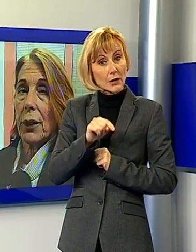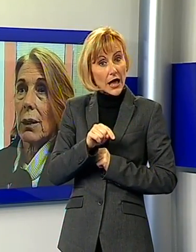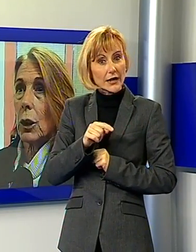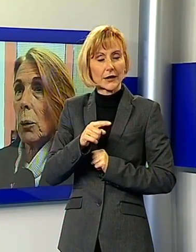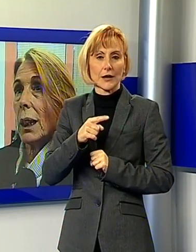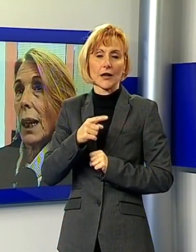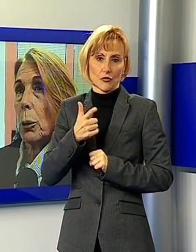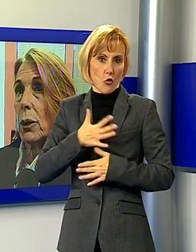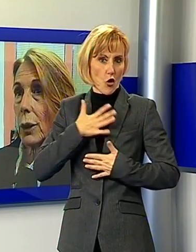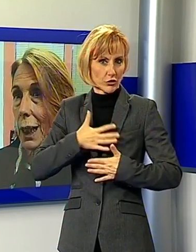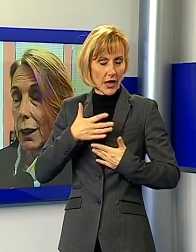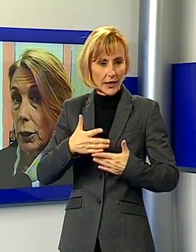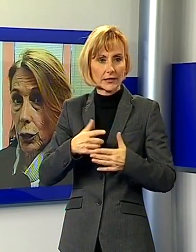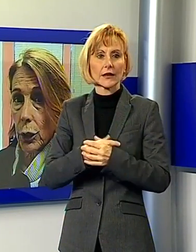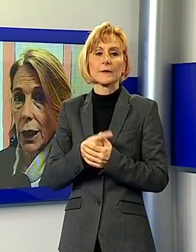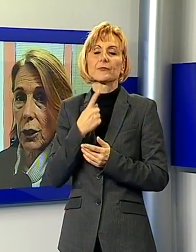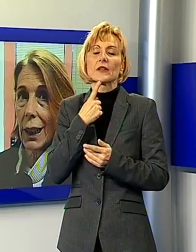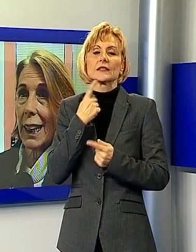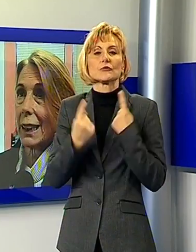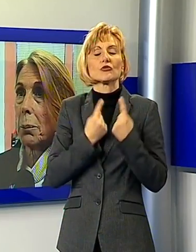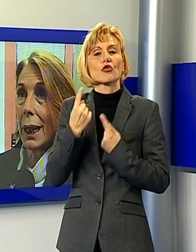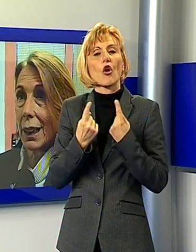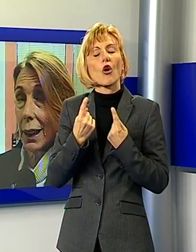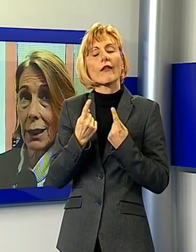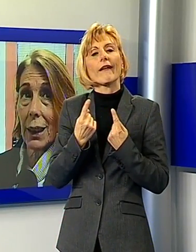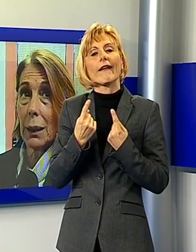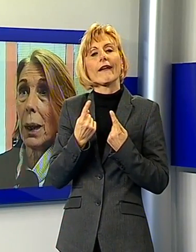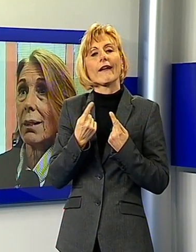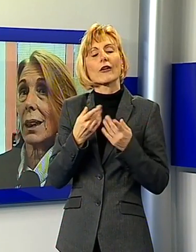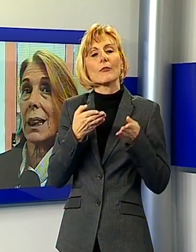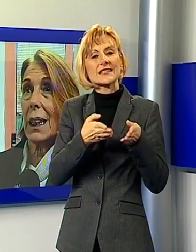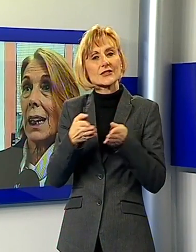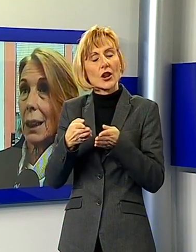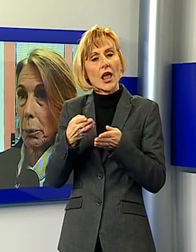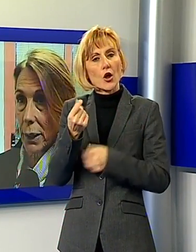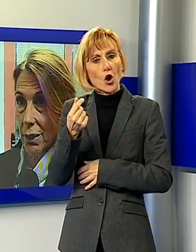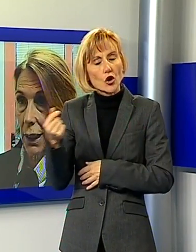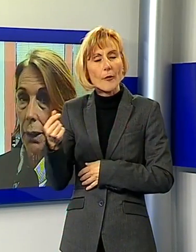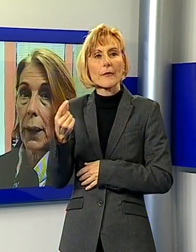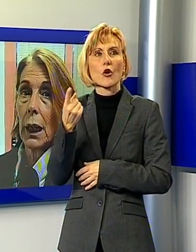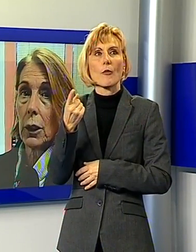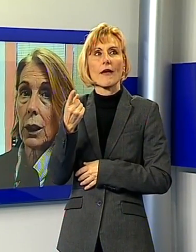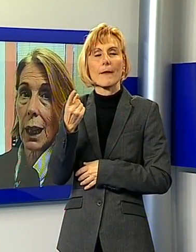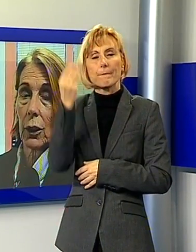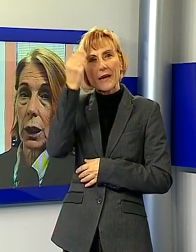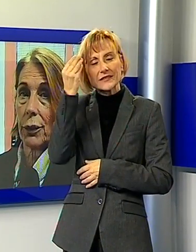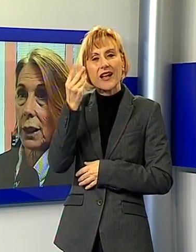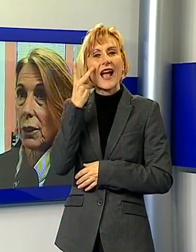forze economiche danno per scontato che il Carnevale debba essere trainante di per sé. Io ritengo che la Fondazione